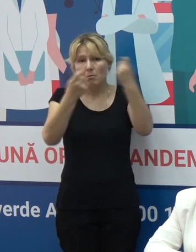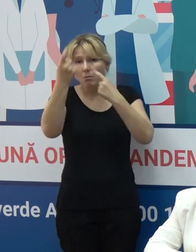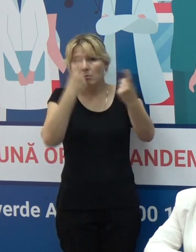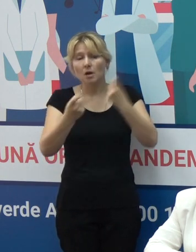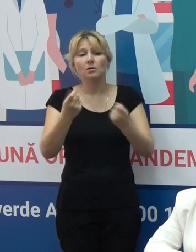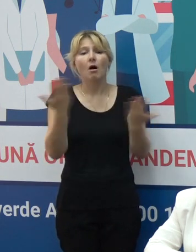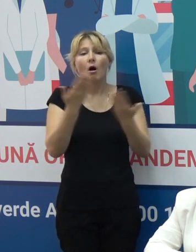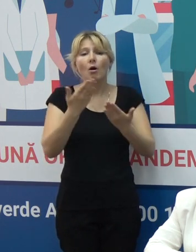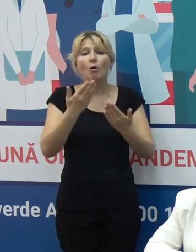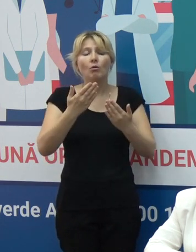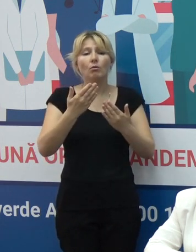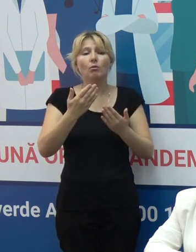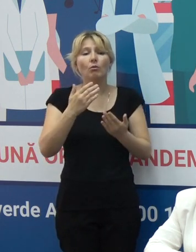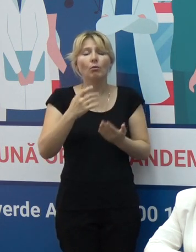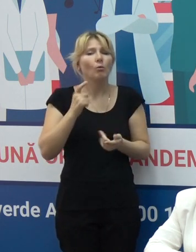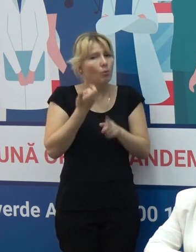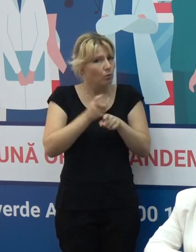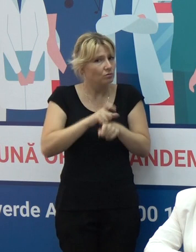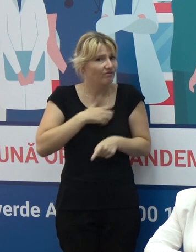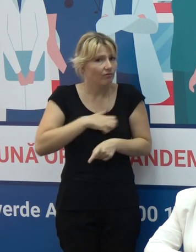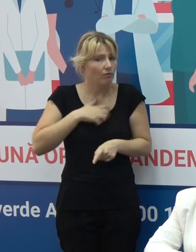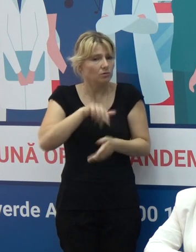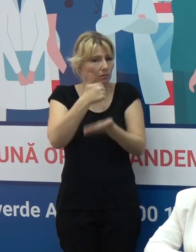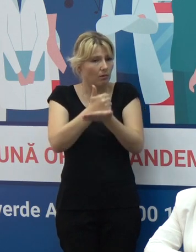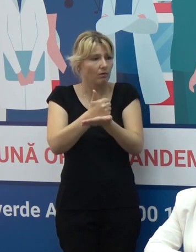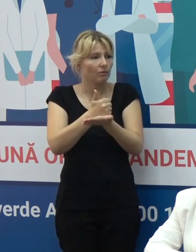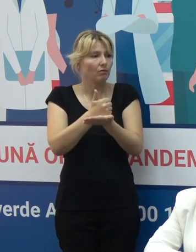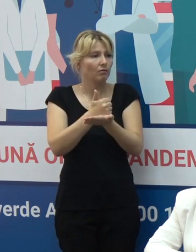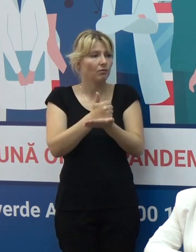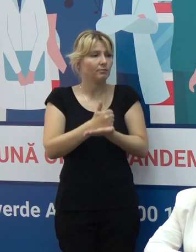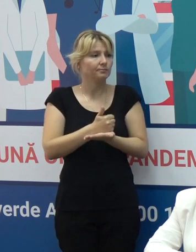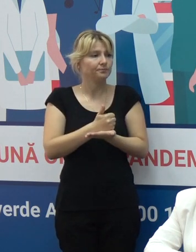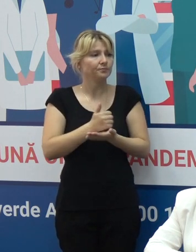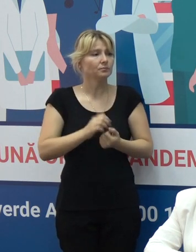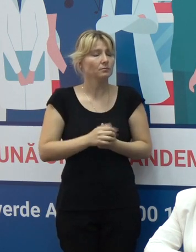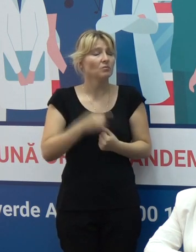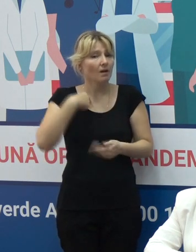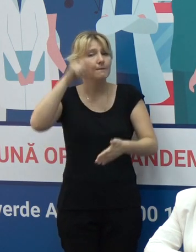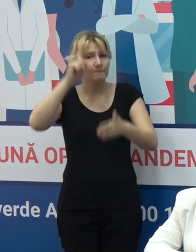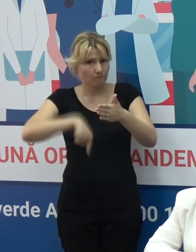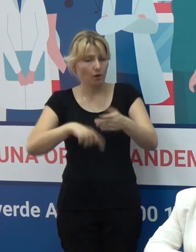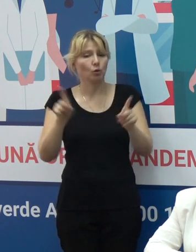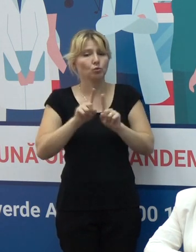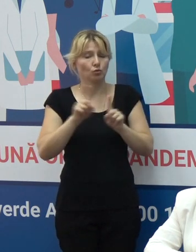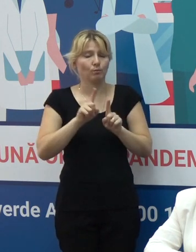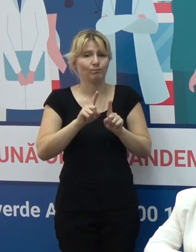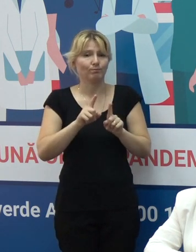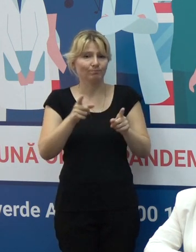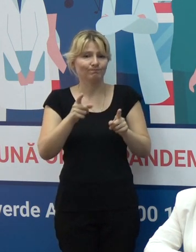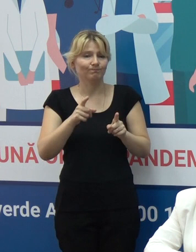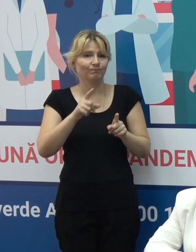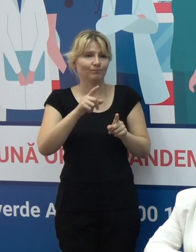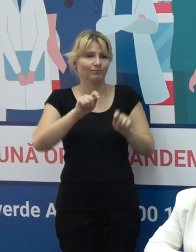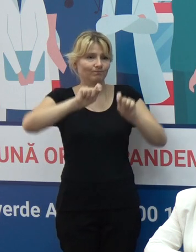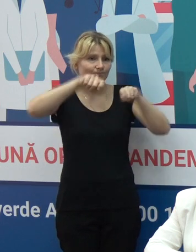la fel sunt importante și care sper să vină în convingerea celor